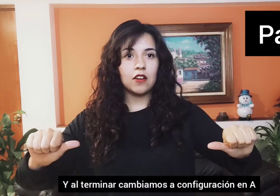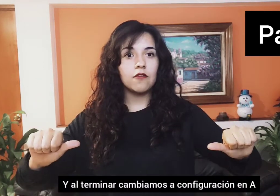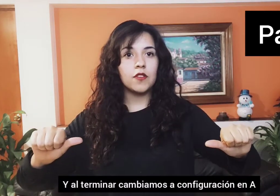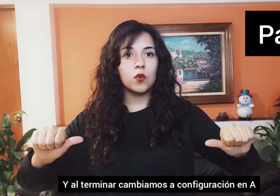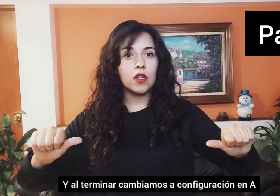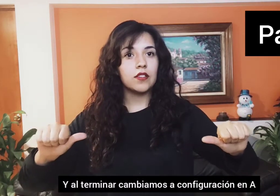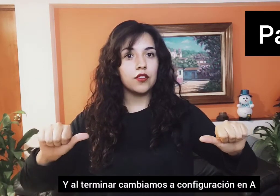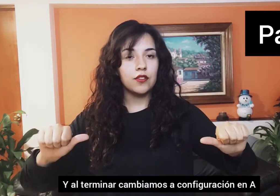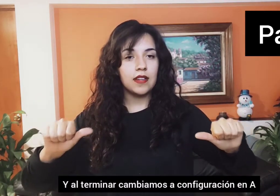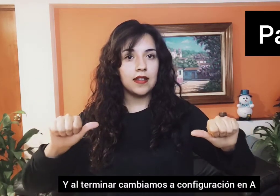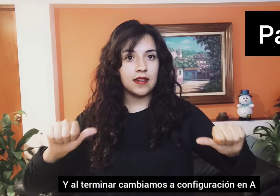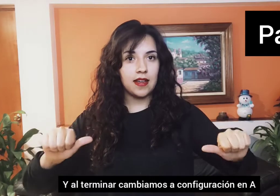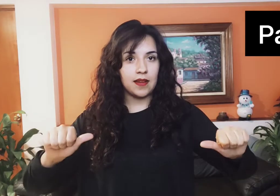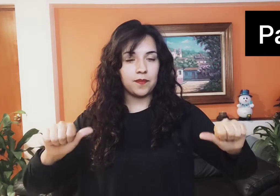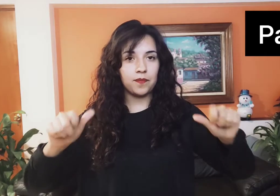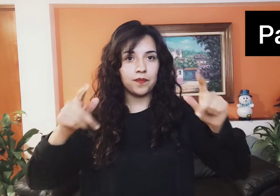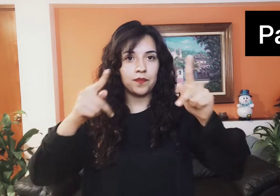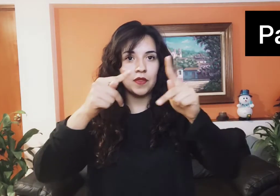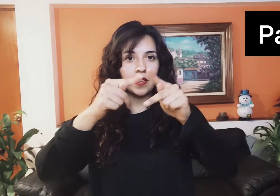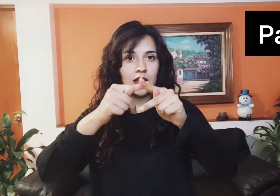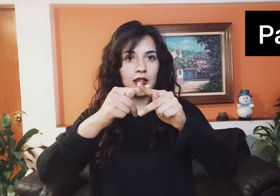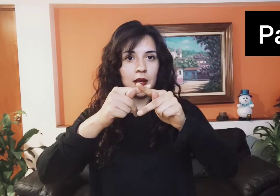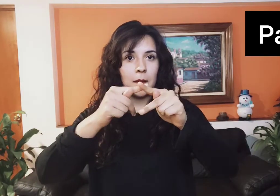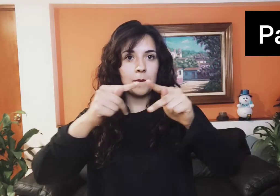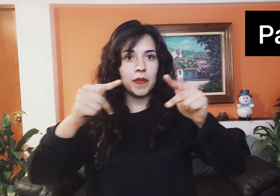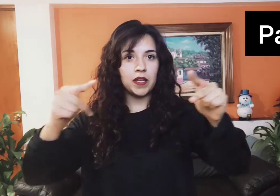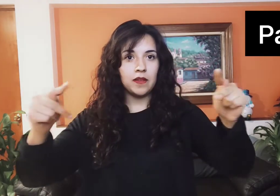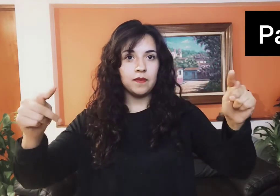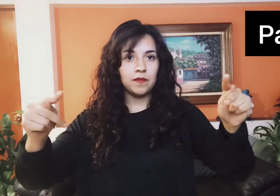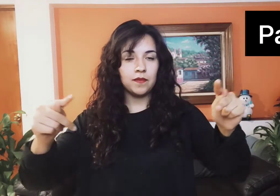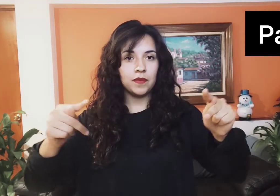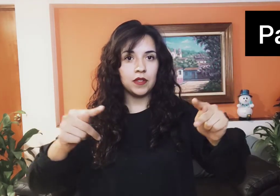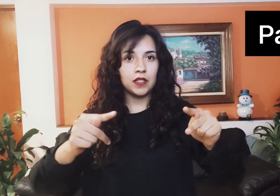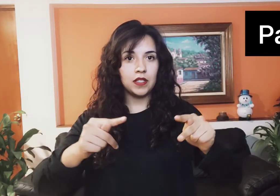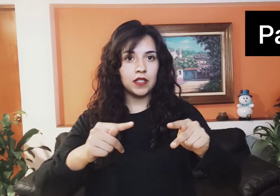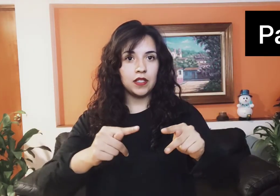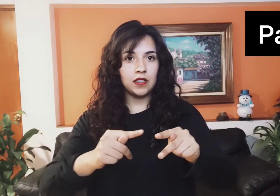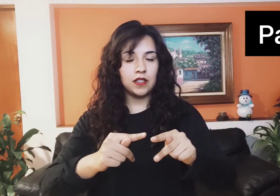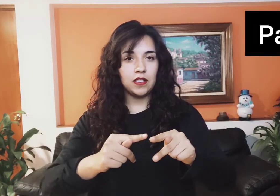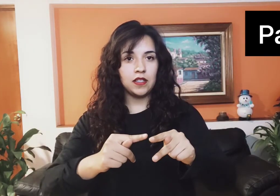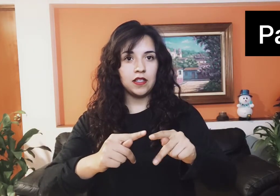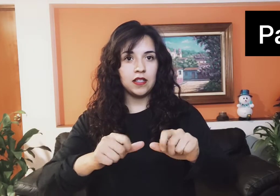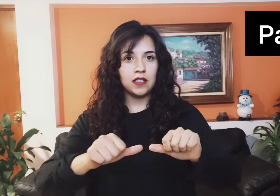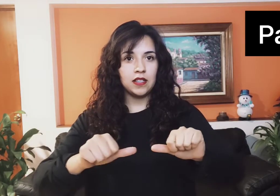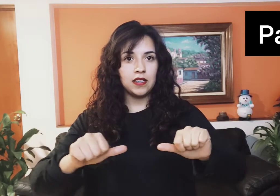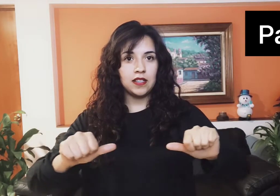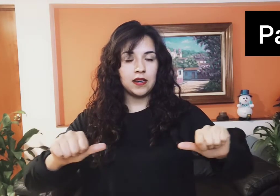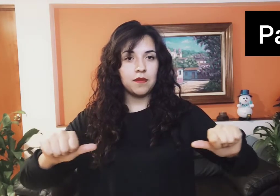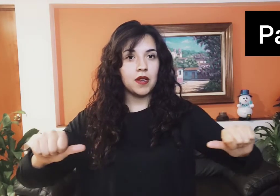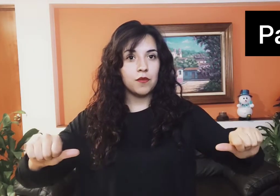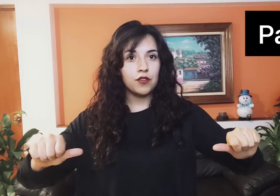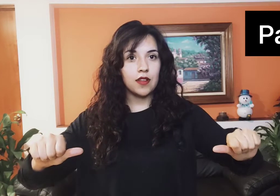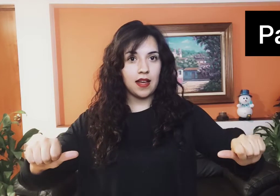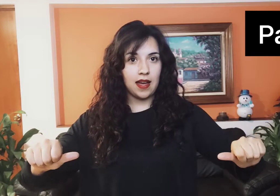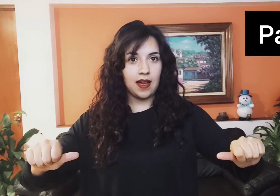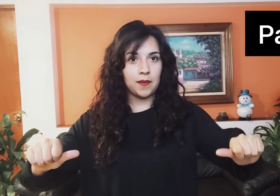configuración en A. P y cambiamos a A.